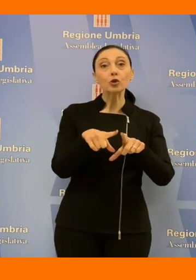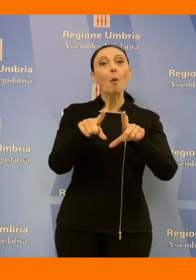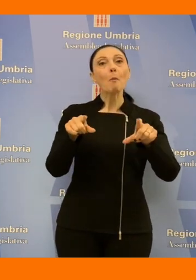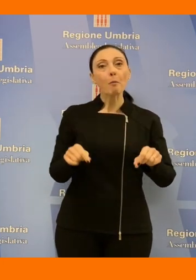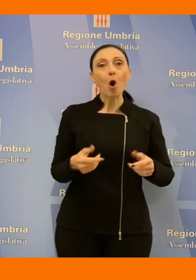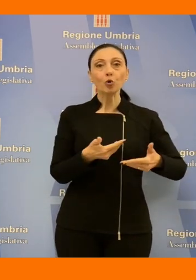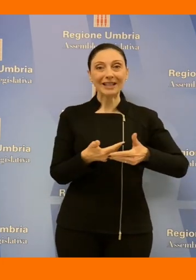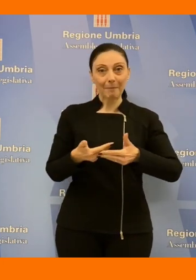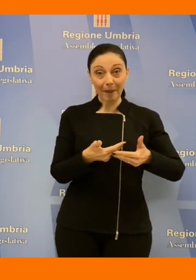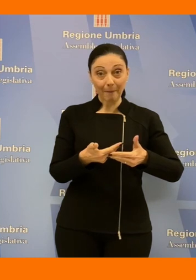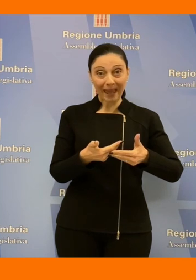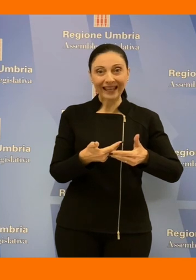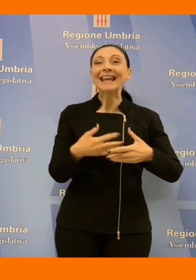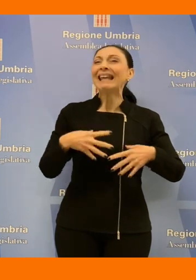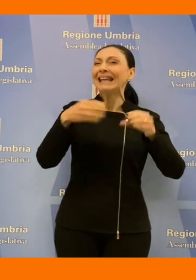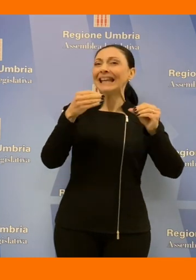bebè da 1000 a 1200